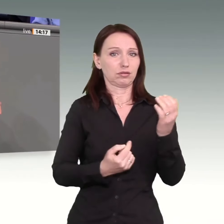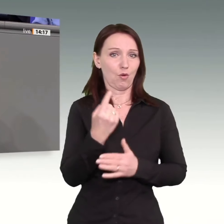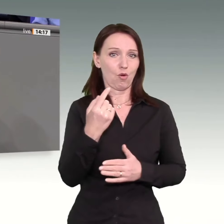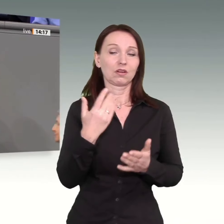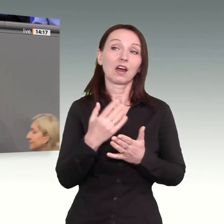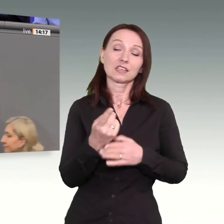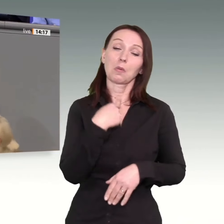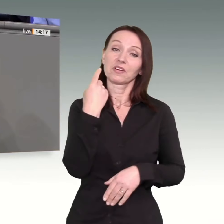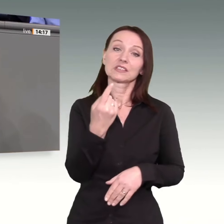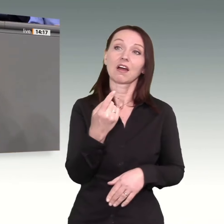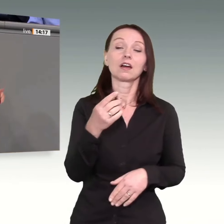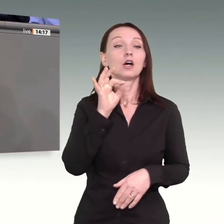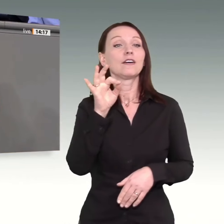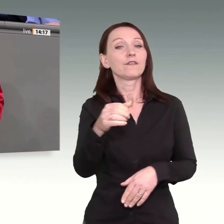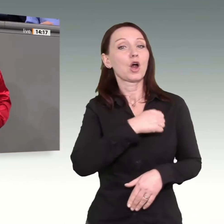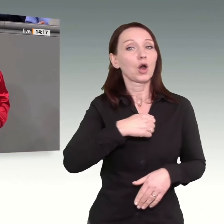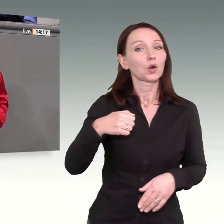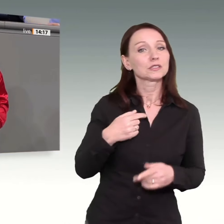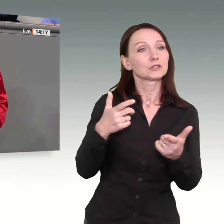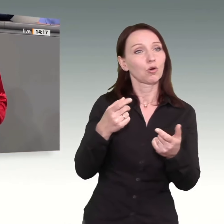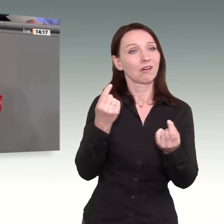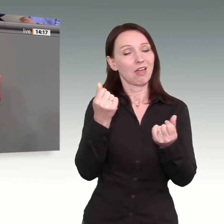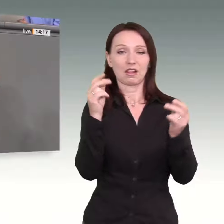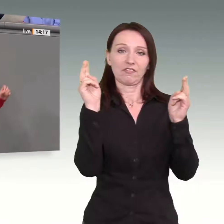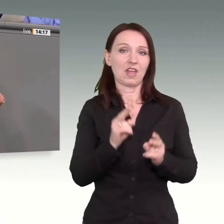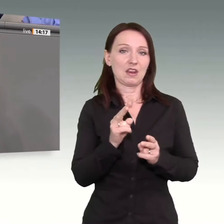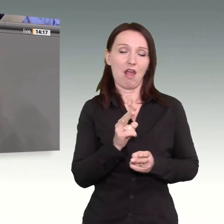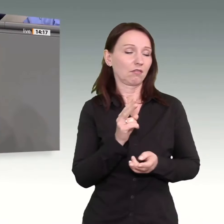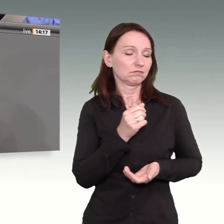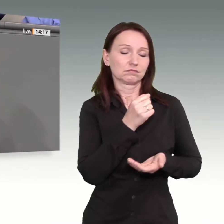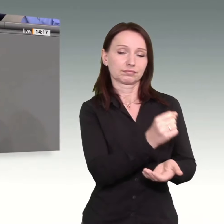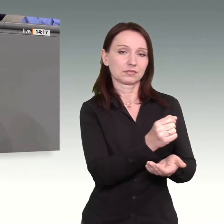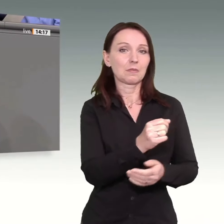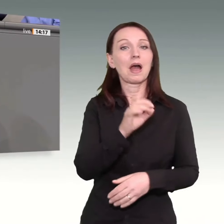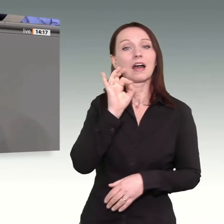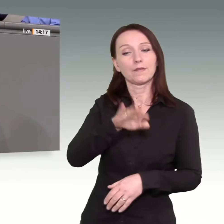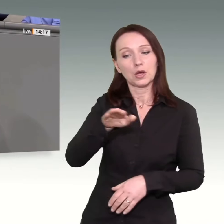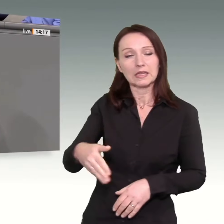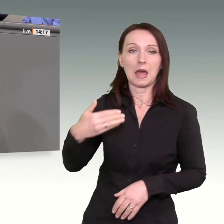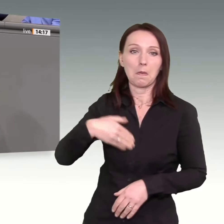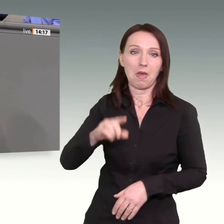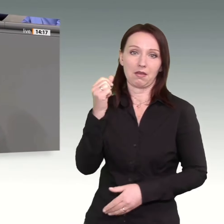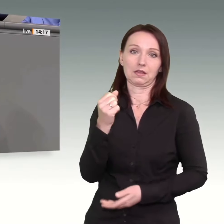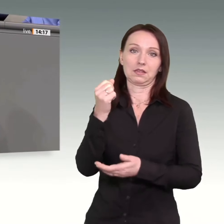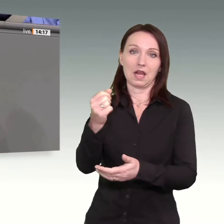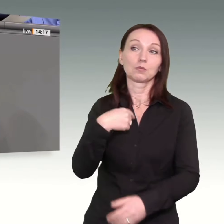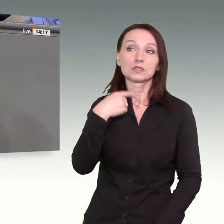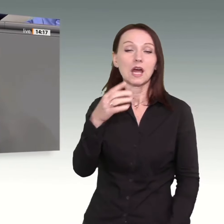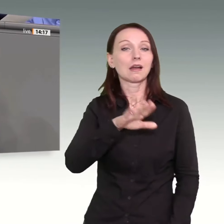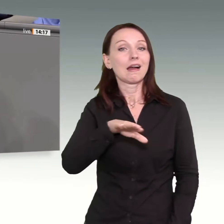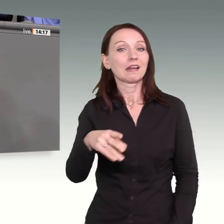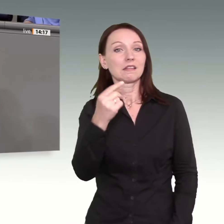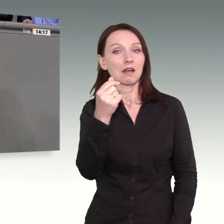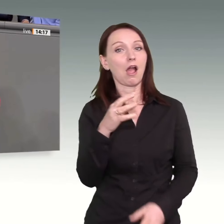mehr Geld für die Kinder. Und wir sagen Ihnen auch deutlich, eine Nullrunde beim Kindergeld lehnen wir entschieden ab. Und wir brauchen